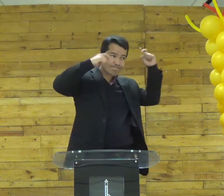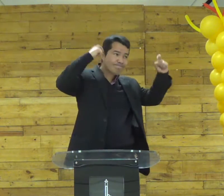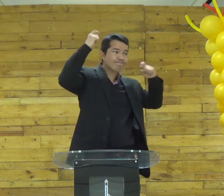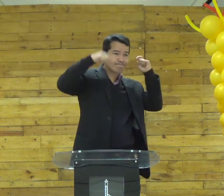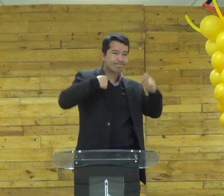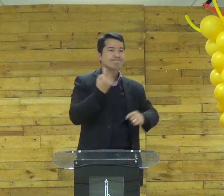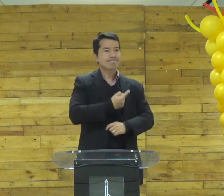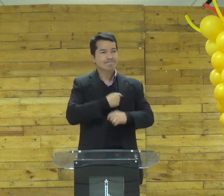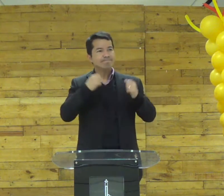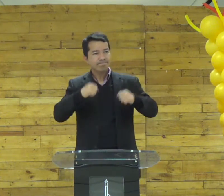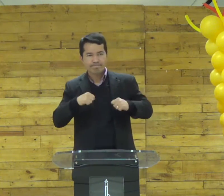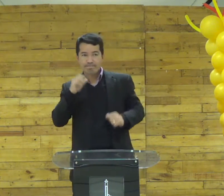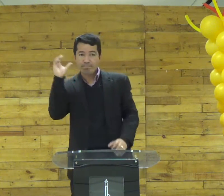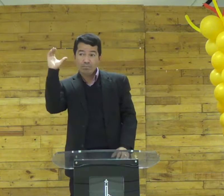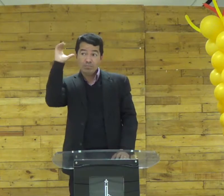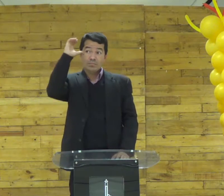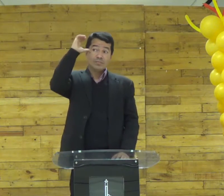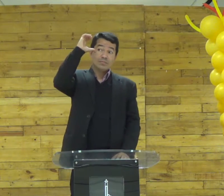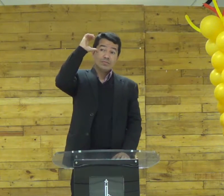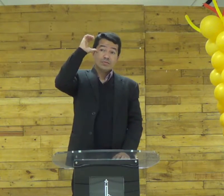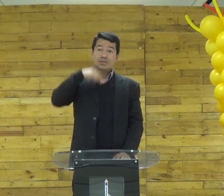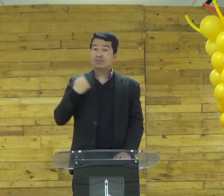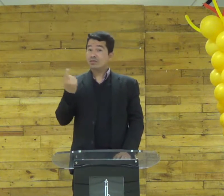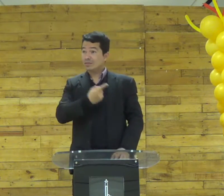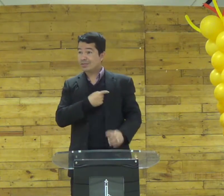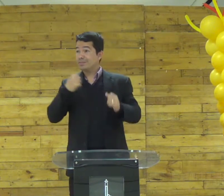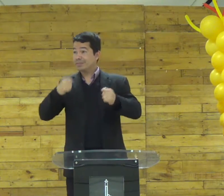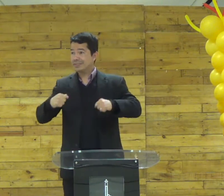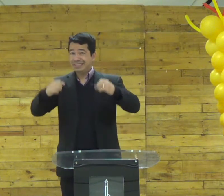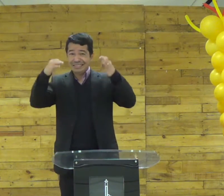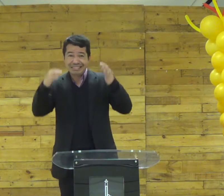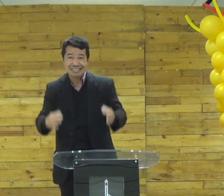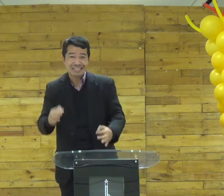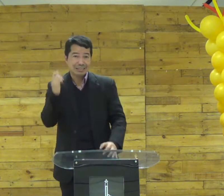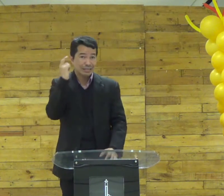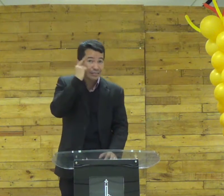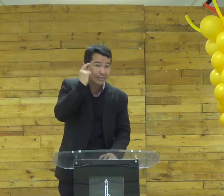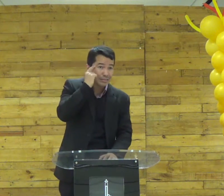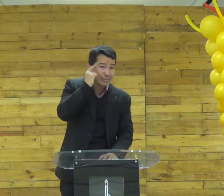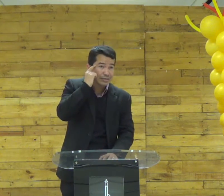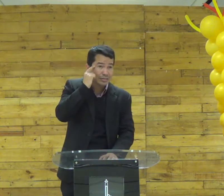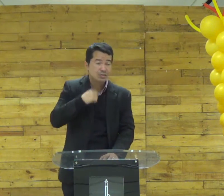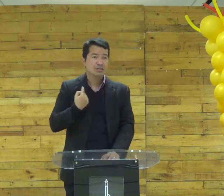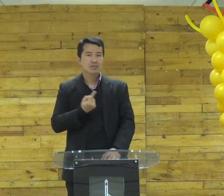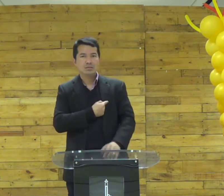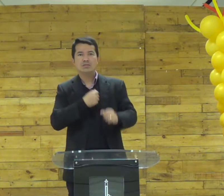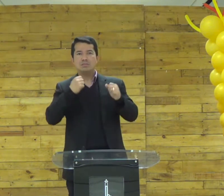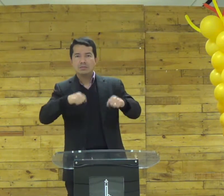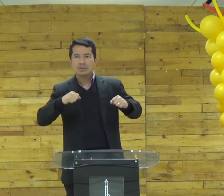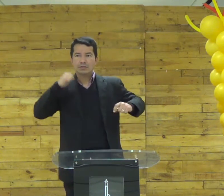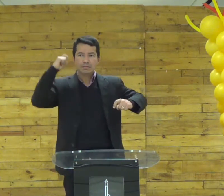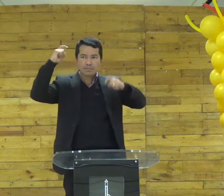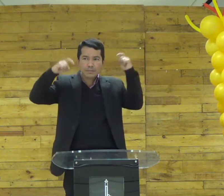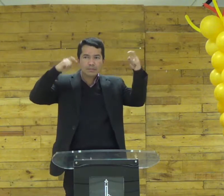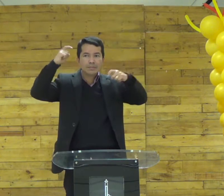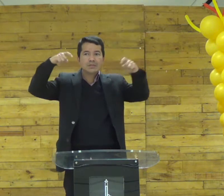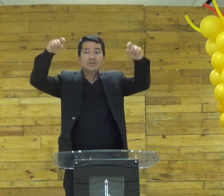nós precisamos parar e nos preocupar e tomar consciência das coisas das escolhas que nós fazemos